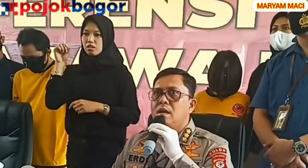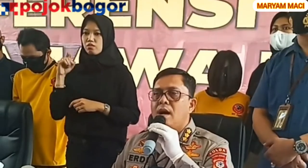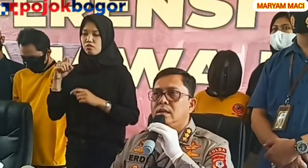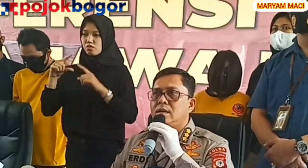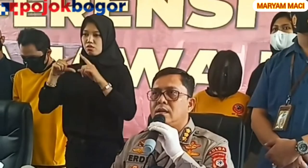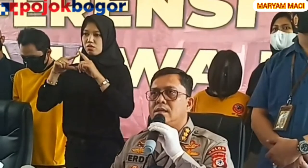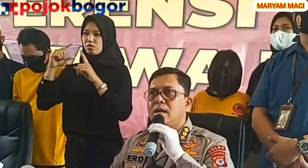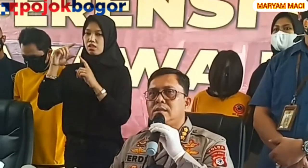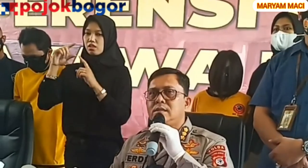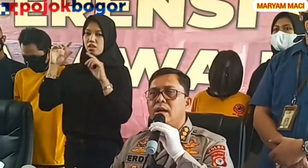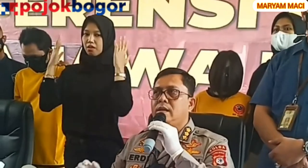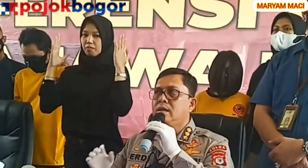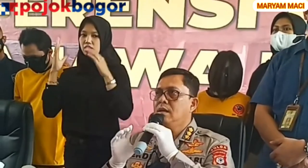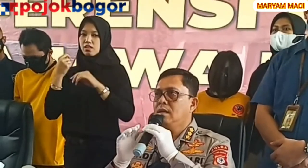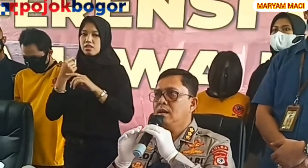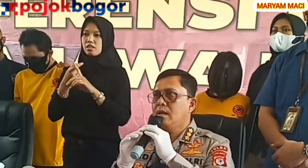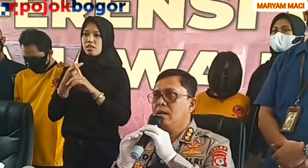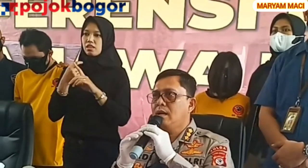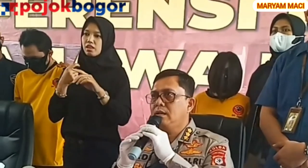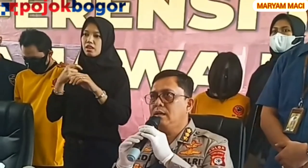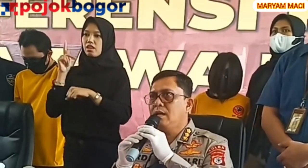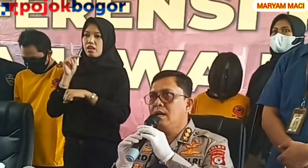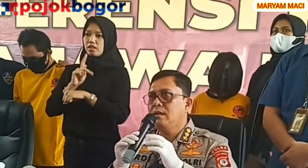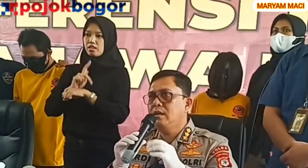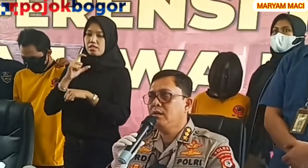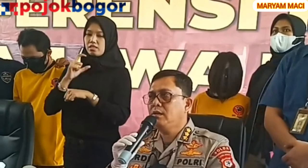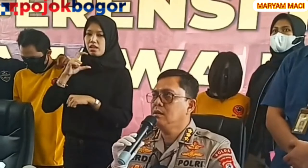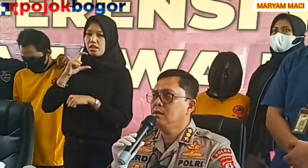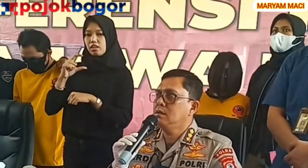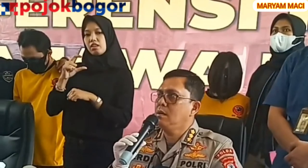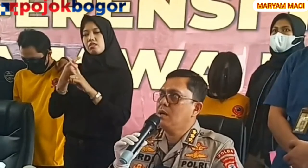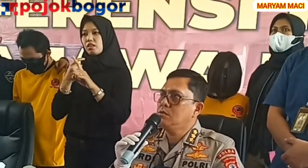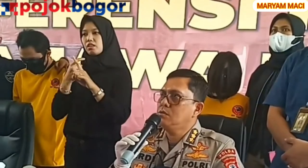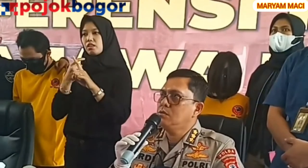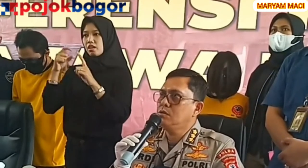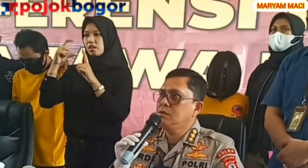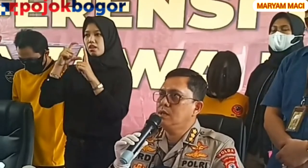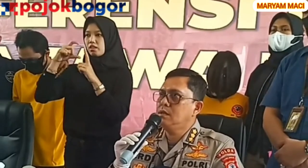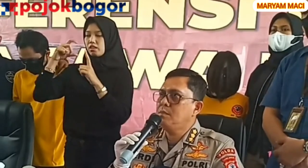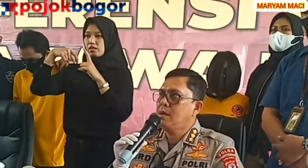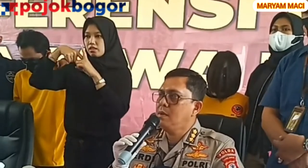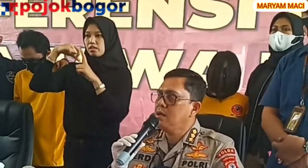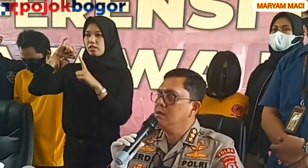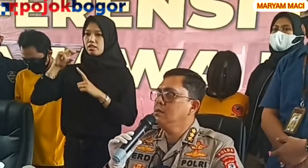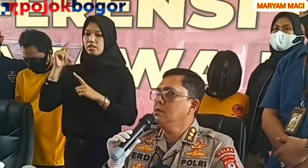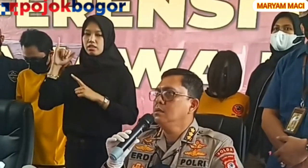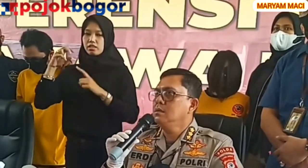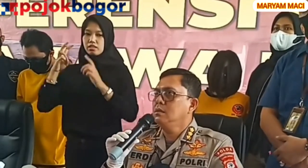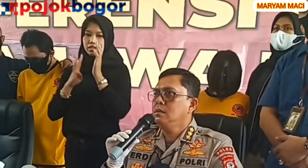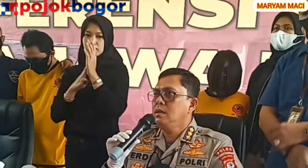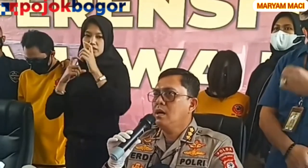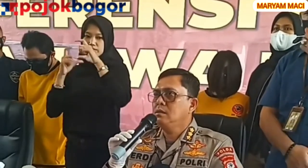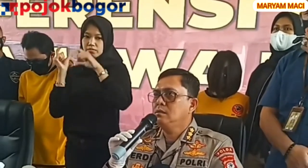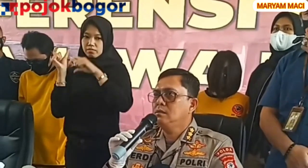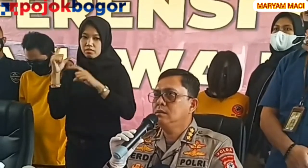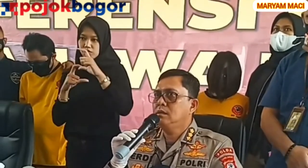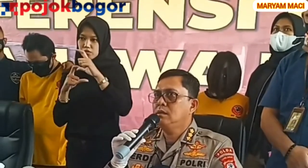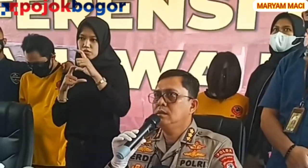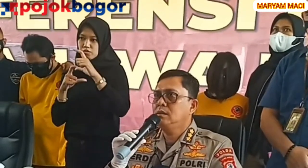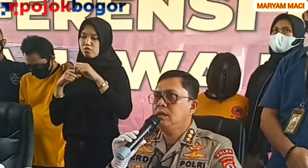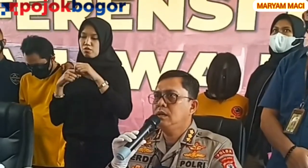hasil kerja keras dari rekan-rekan kita dari Direkturat Kriminal Khusus, khususnya Tim Saeber yang